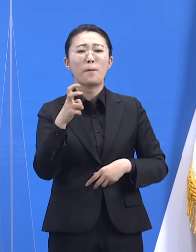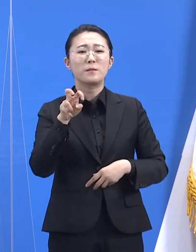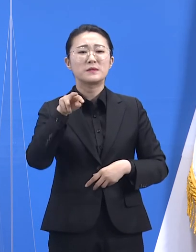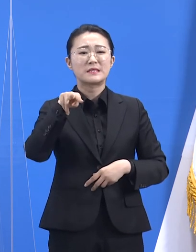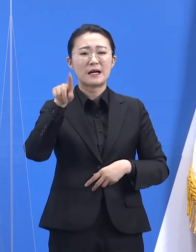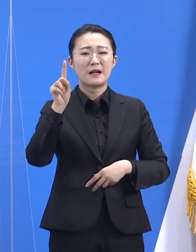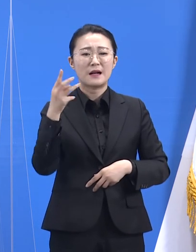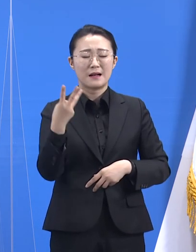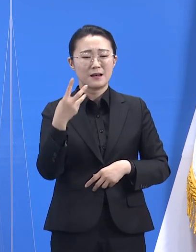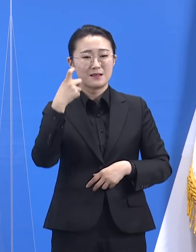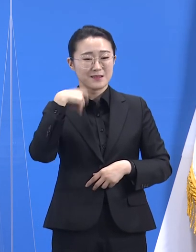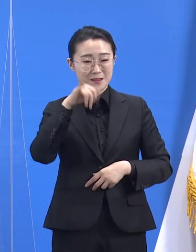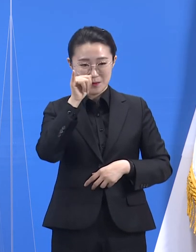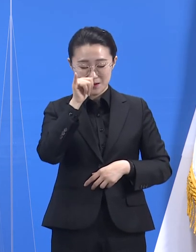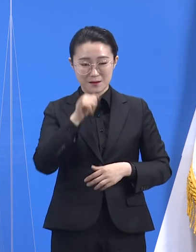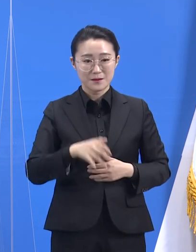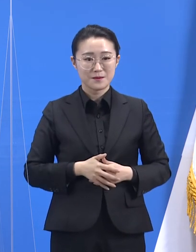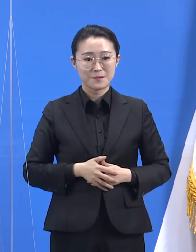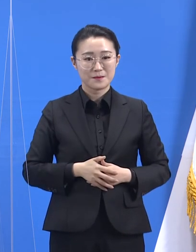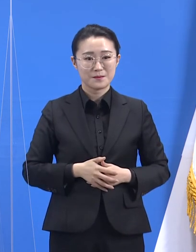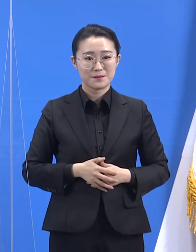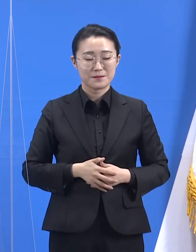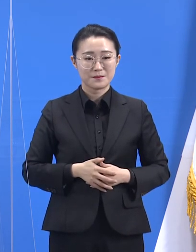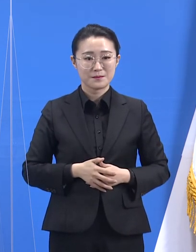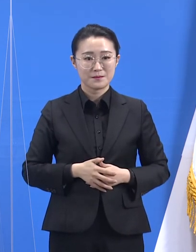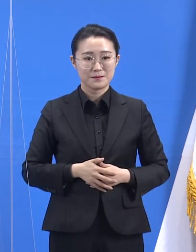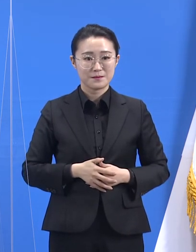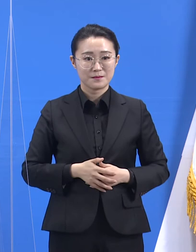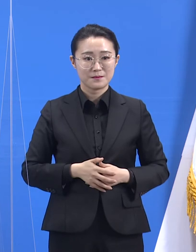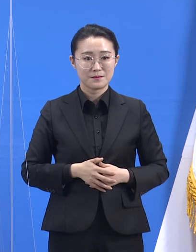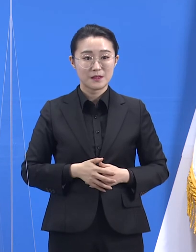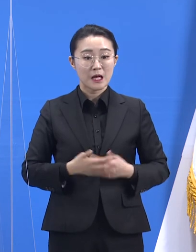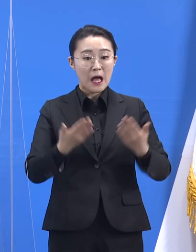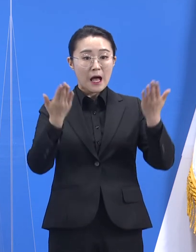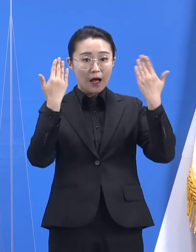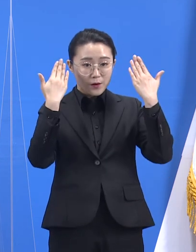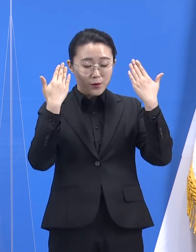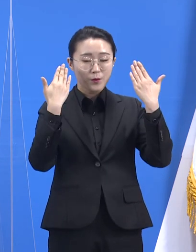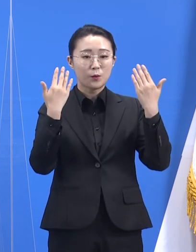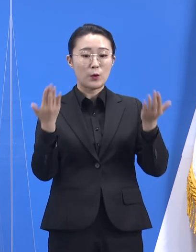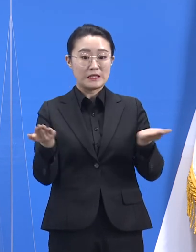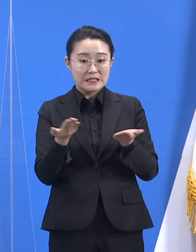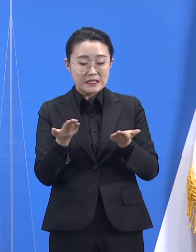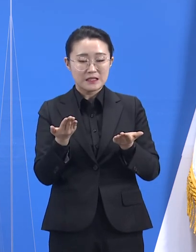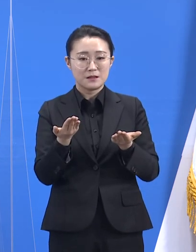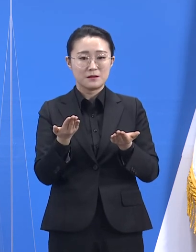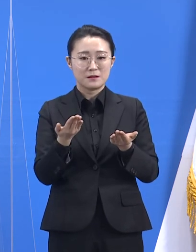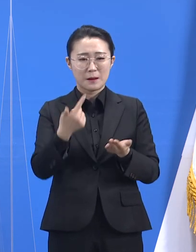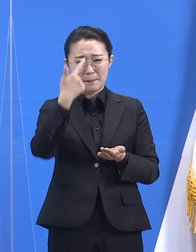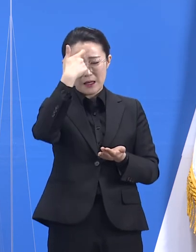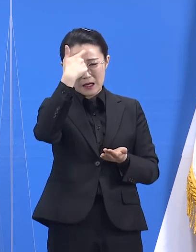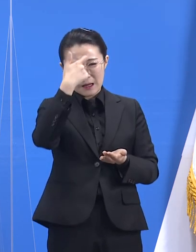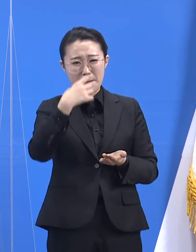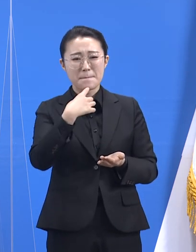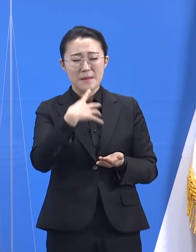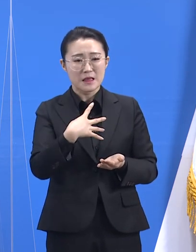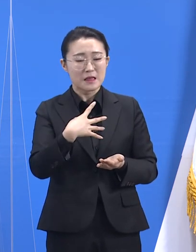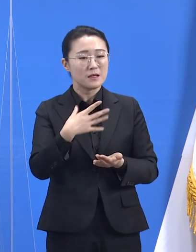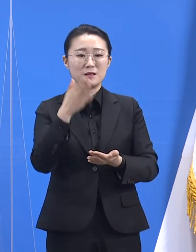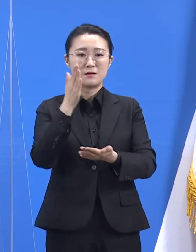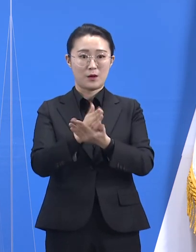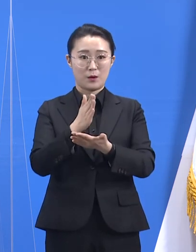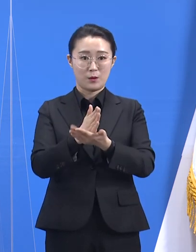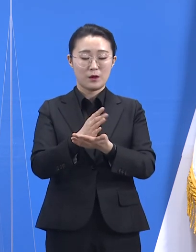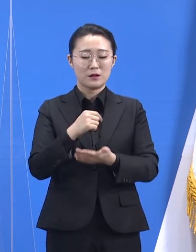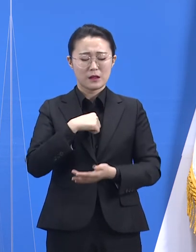경우도 많습니다. 학교나 직장 출입구의 체온계에만 의존하지 말고 자신의 증상을